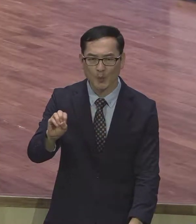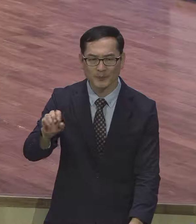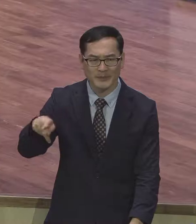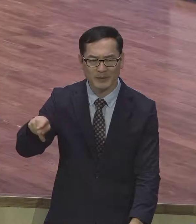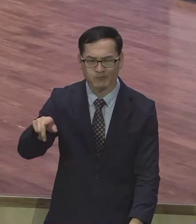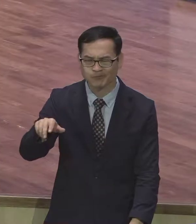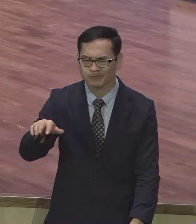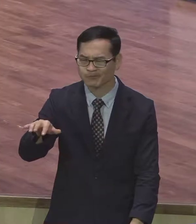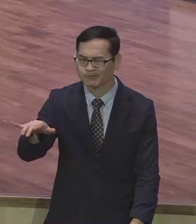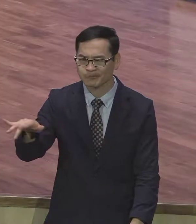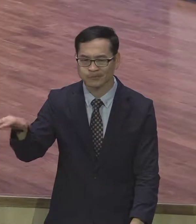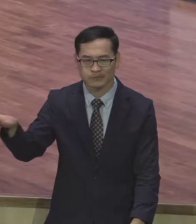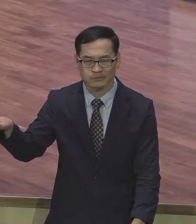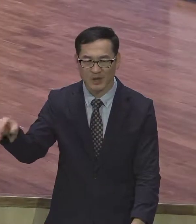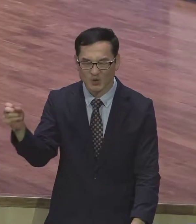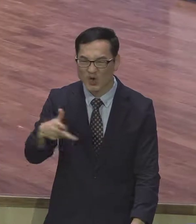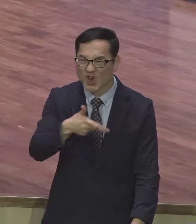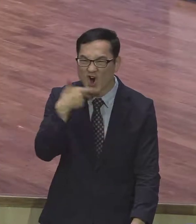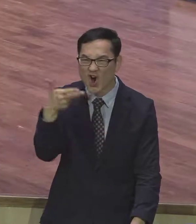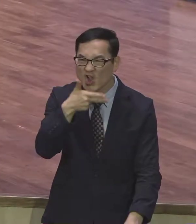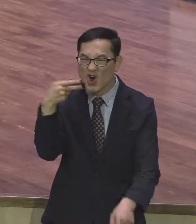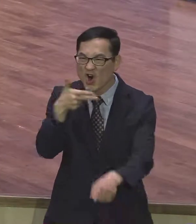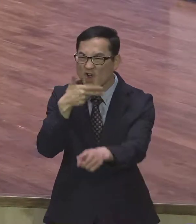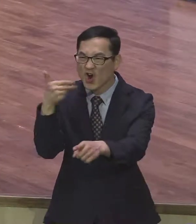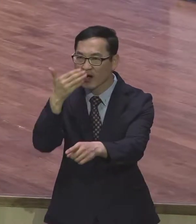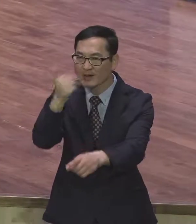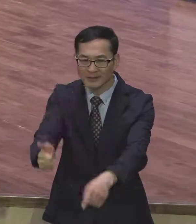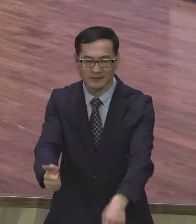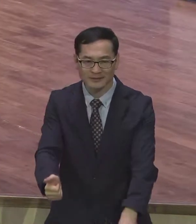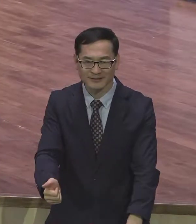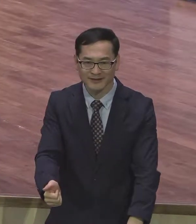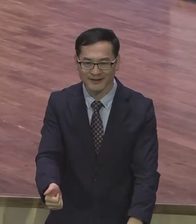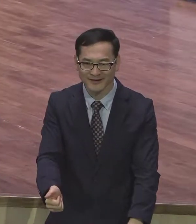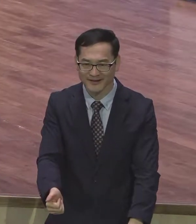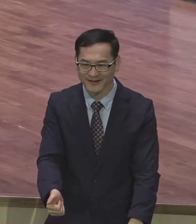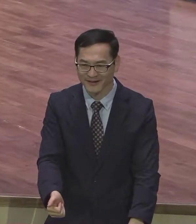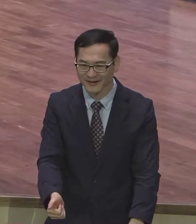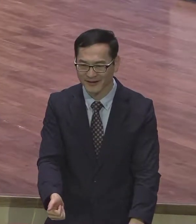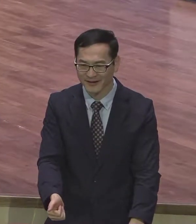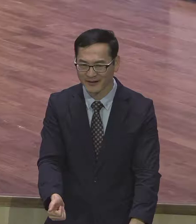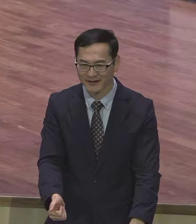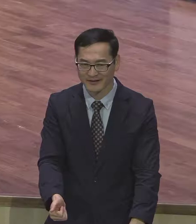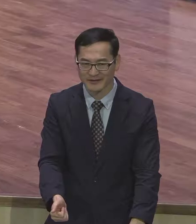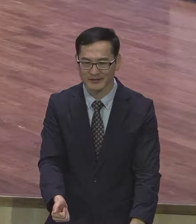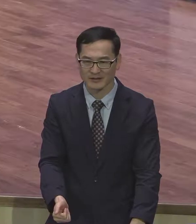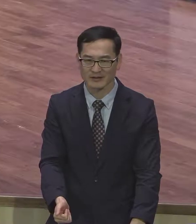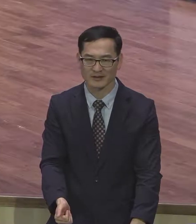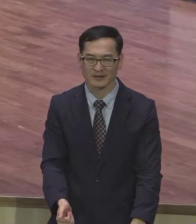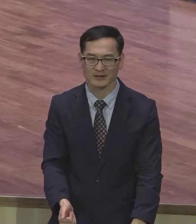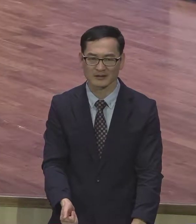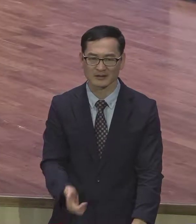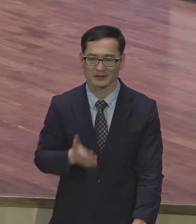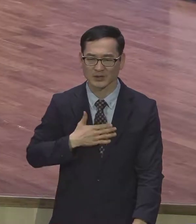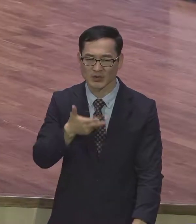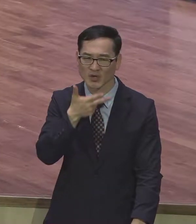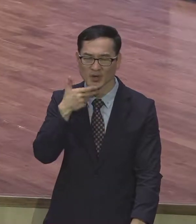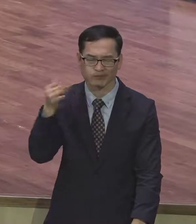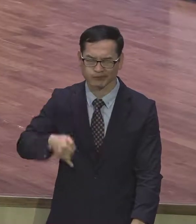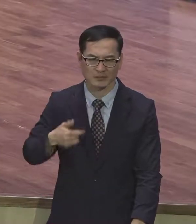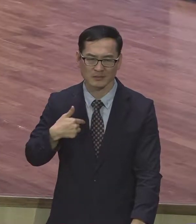왜 자꾸 영어가 나오냐 골치 아프게 저도 영어 잘 못합니다 근데 유목사님이